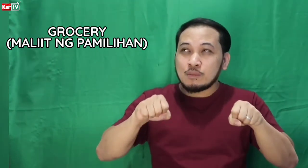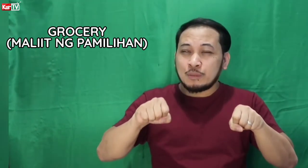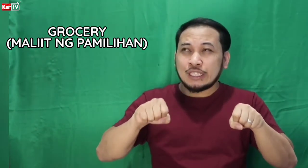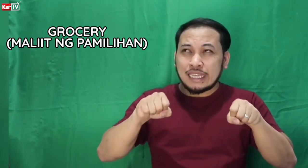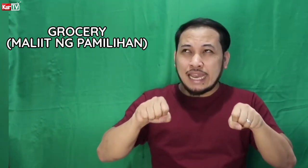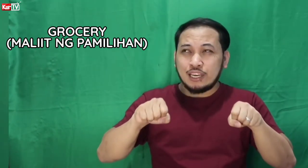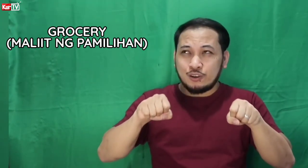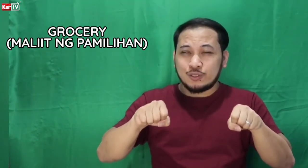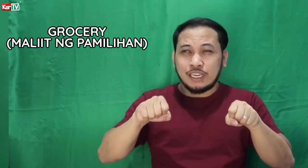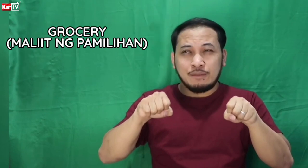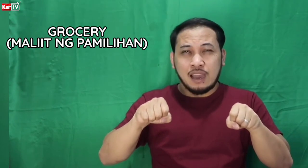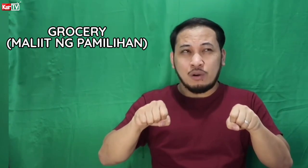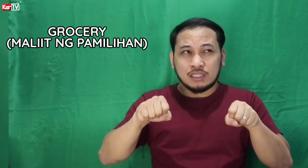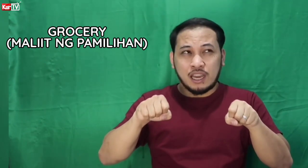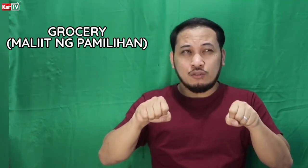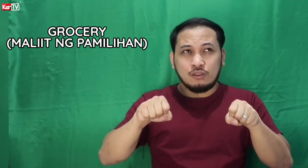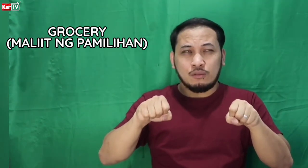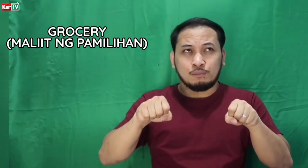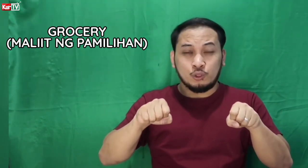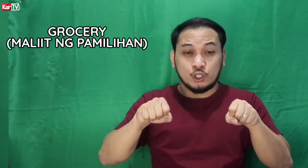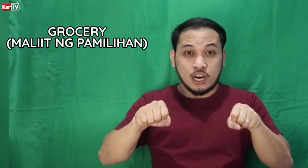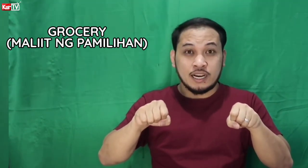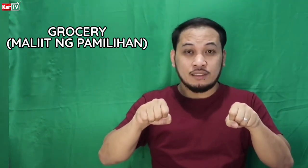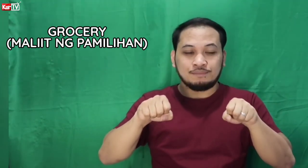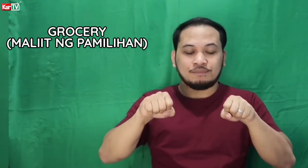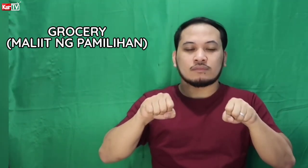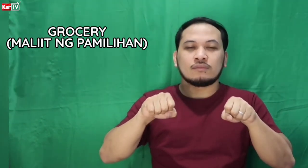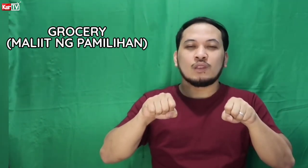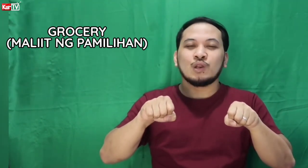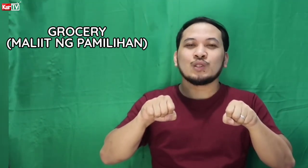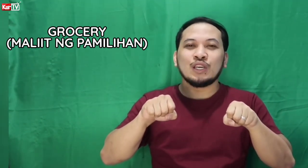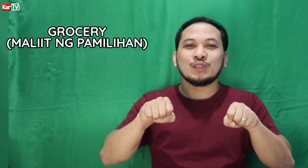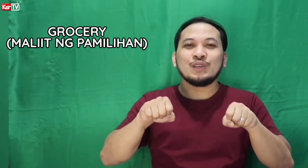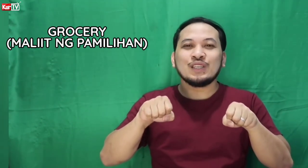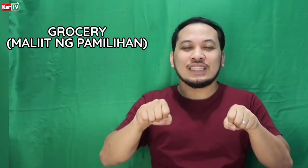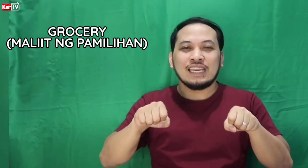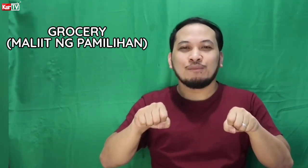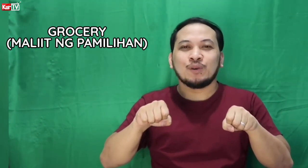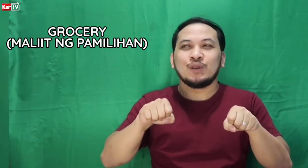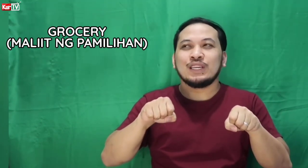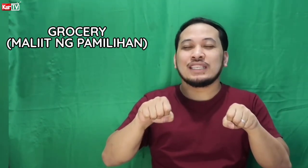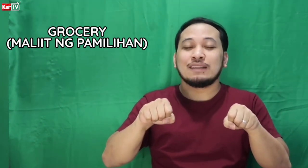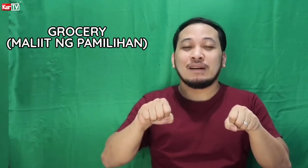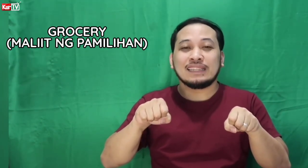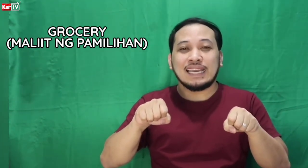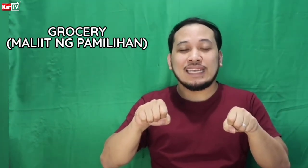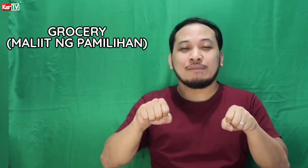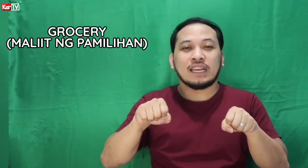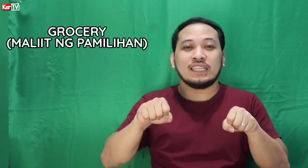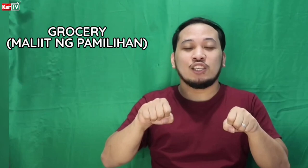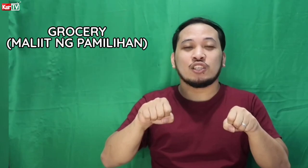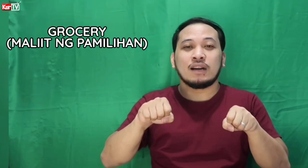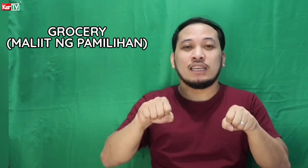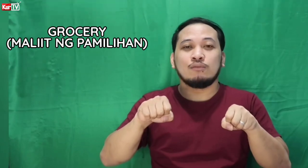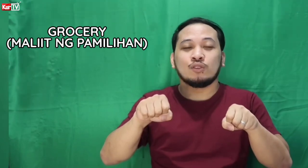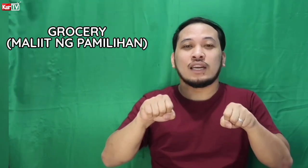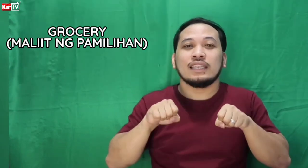pumunta tayo ng grocery may hawak tayong push cart. So, ito yung tip o yung isa sa mga technique para hindi nyo siya makalimutan.